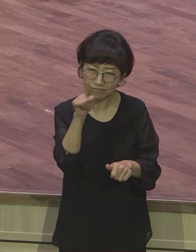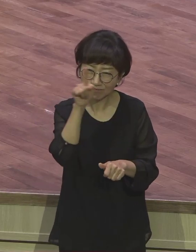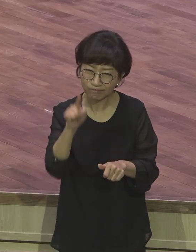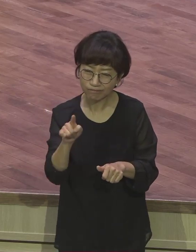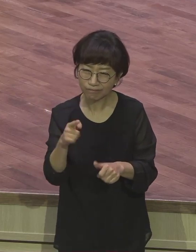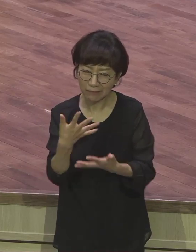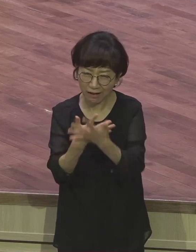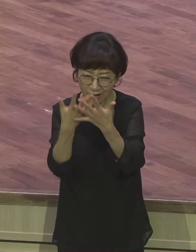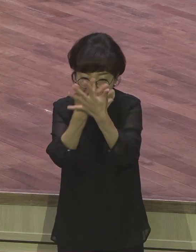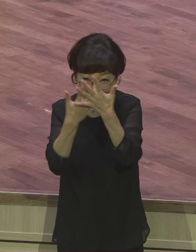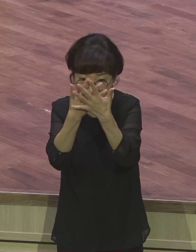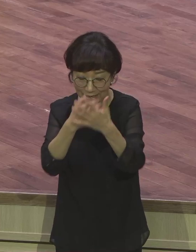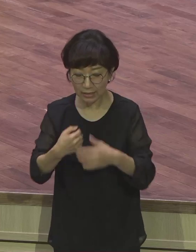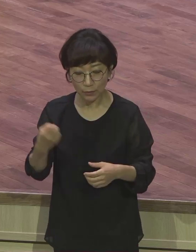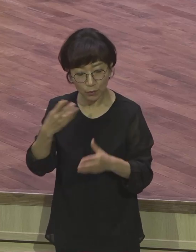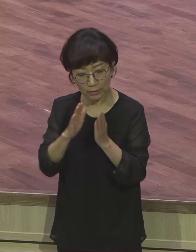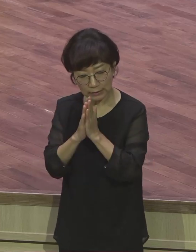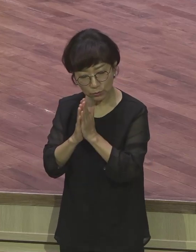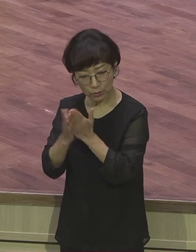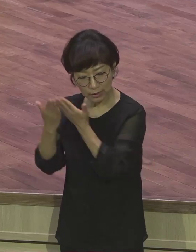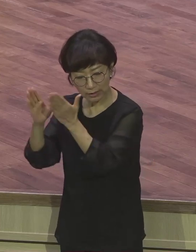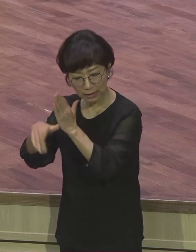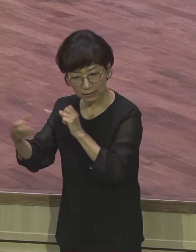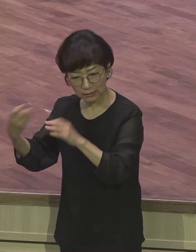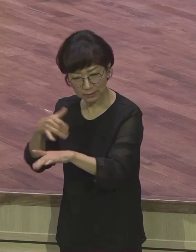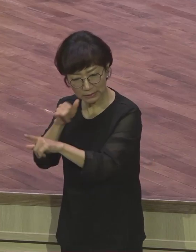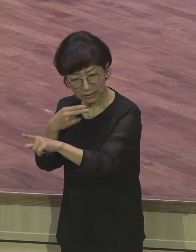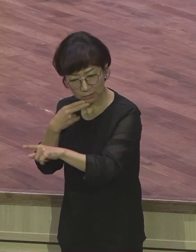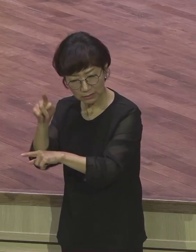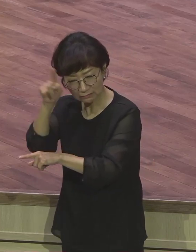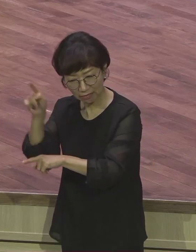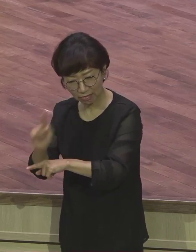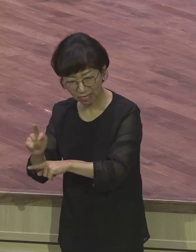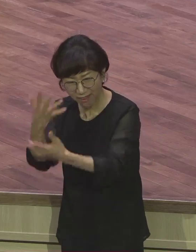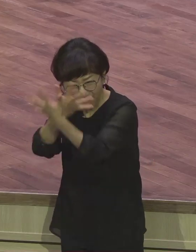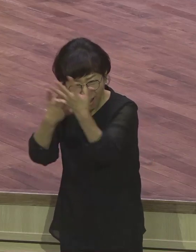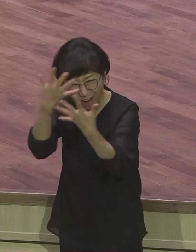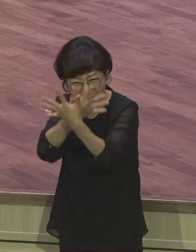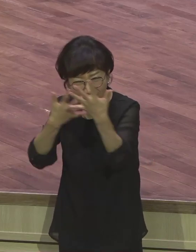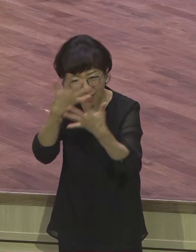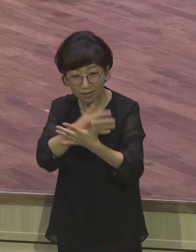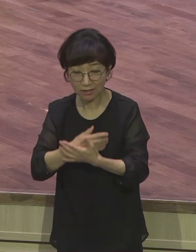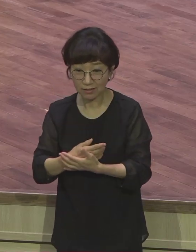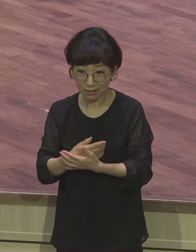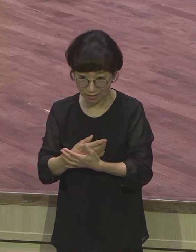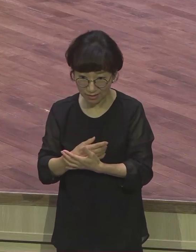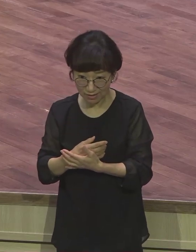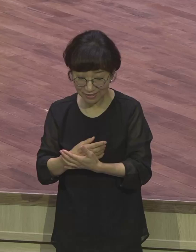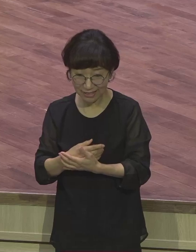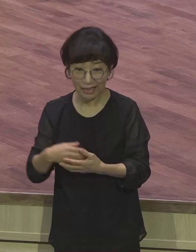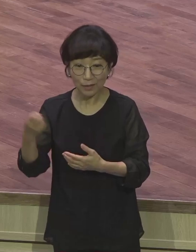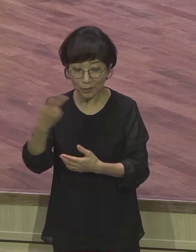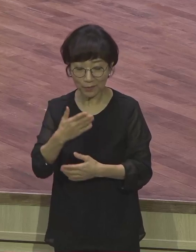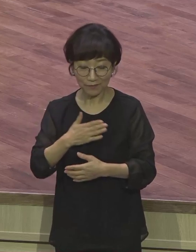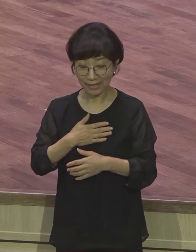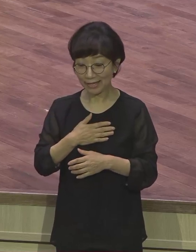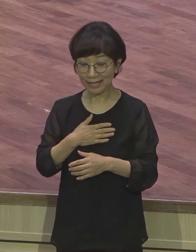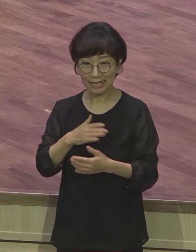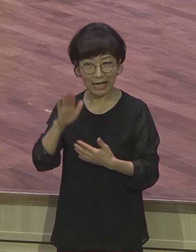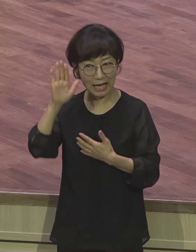내가 하는 기도가 응답받는 건지 못 받는 건지 기도 응답 확신이 없어. 내 인생을 살면서 나는 정말로 승리한다는